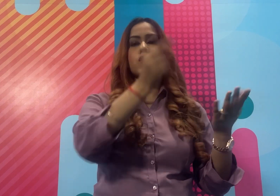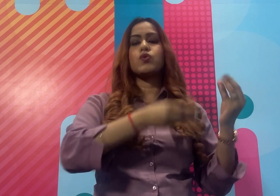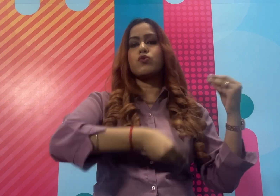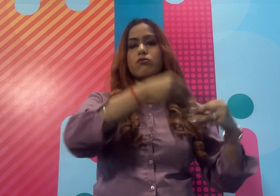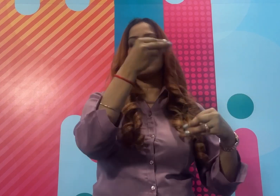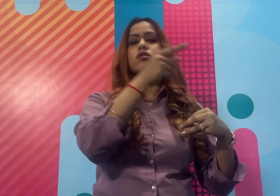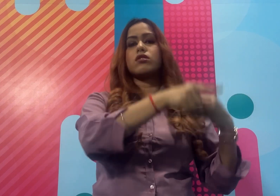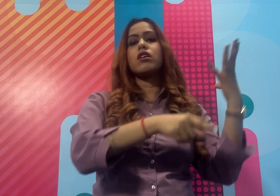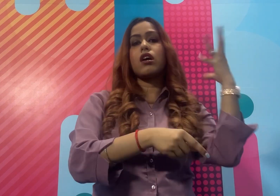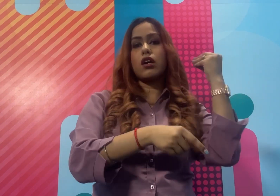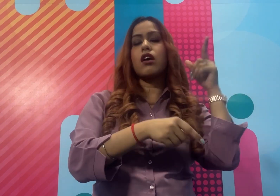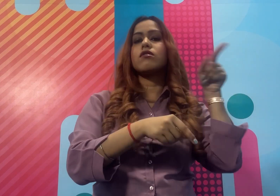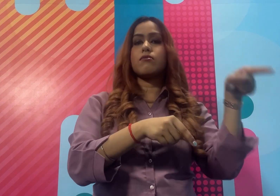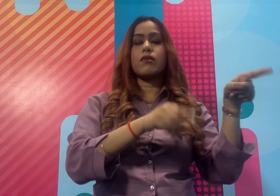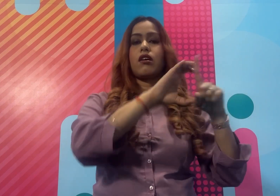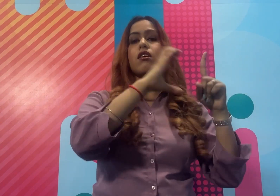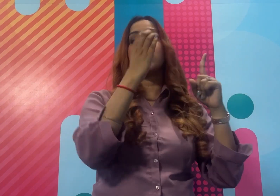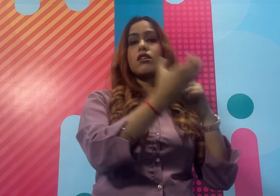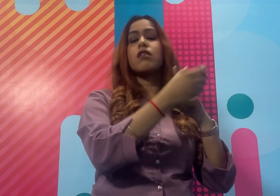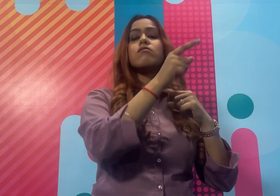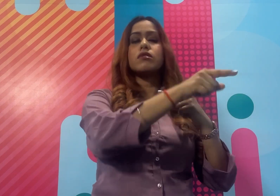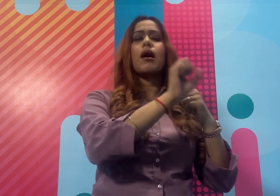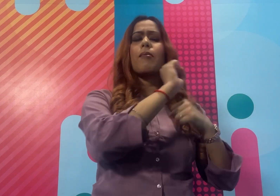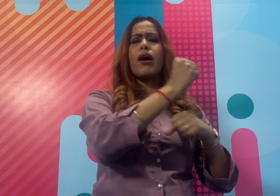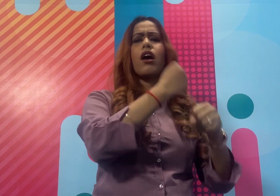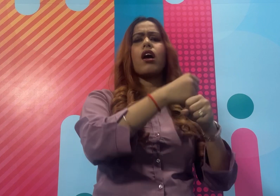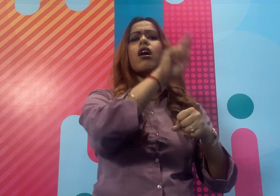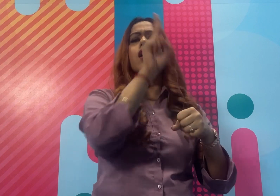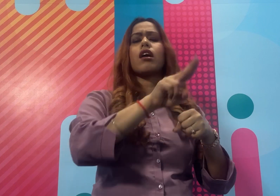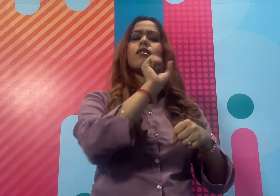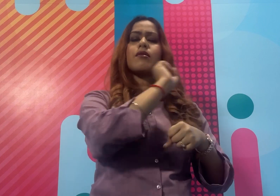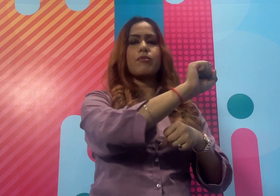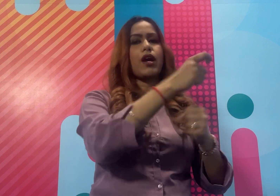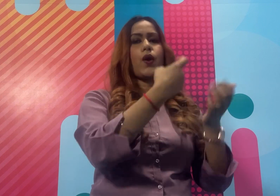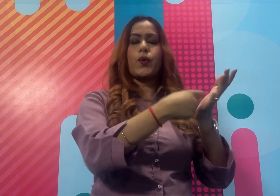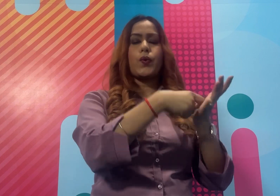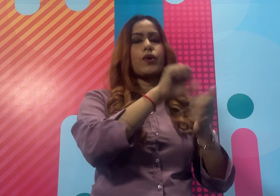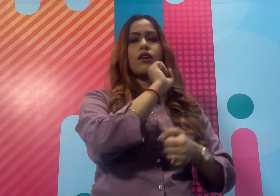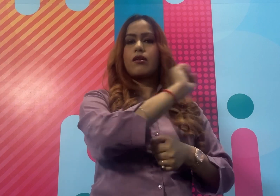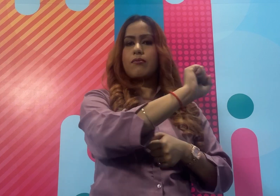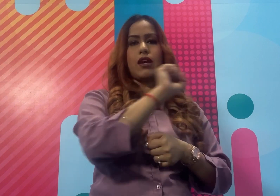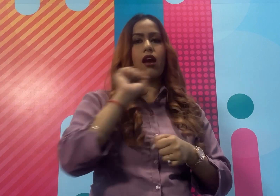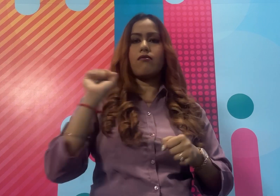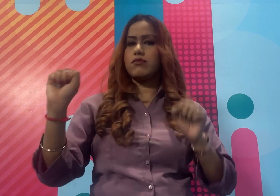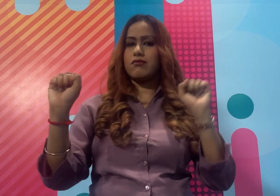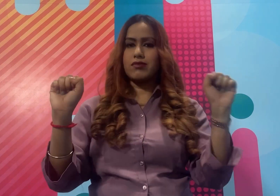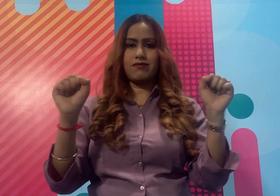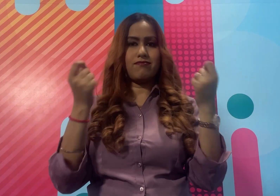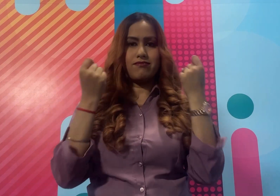एक oral और और लेंग्विज होती है यह अपने आप में एक unique syntax और structure लेके आती है